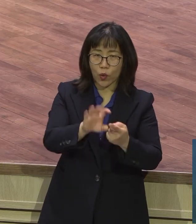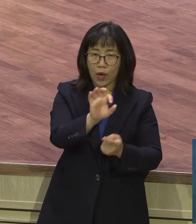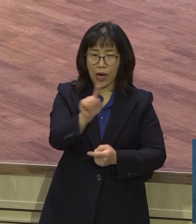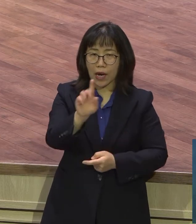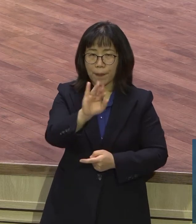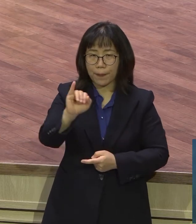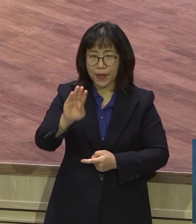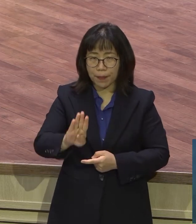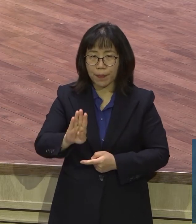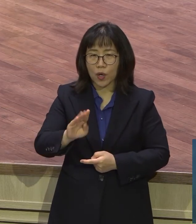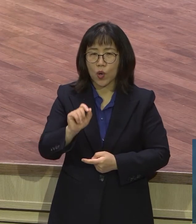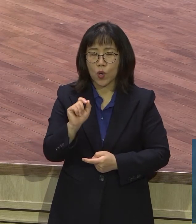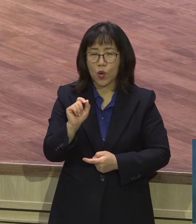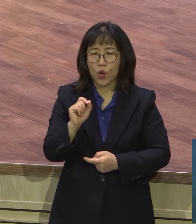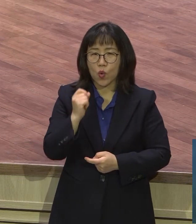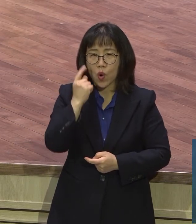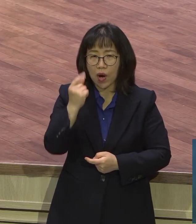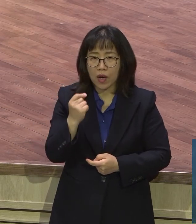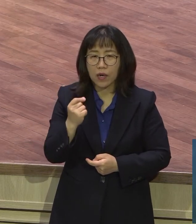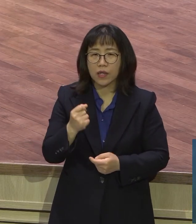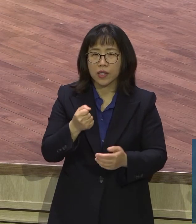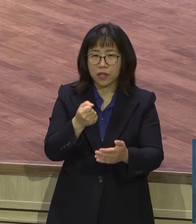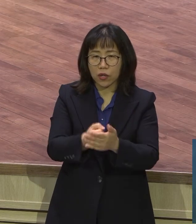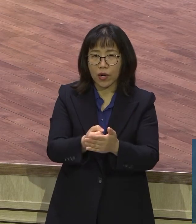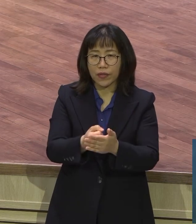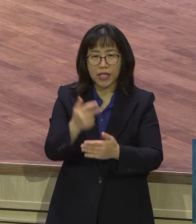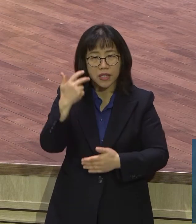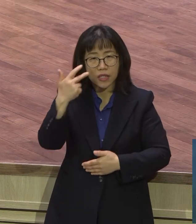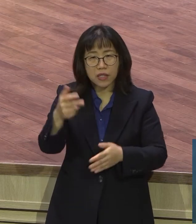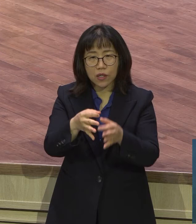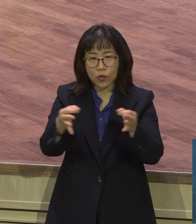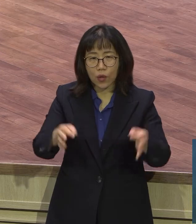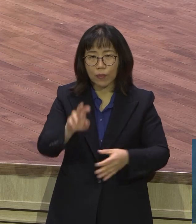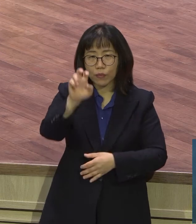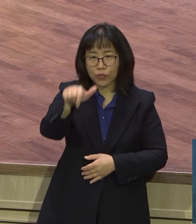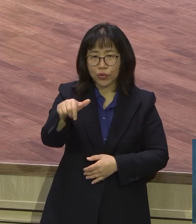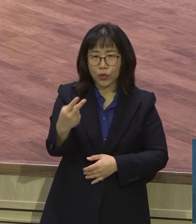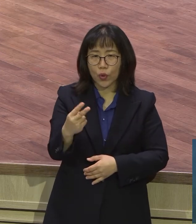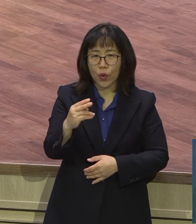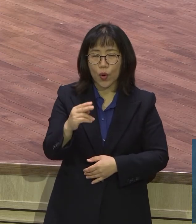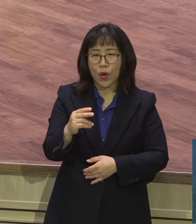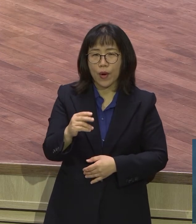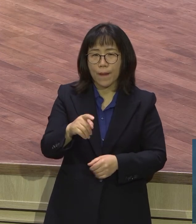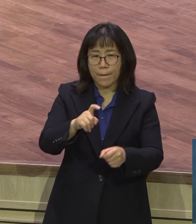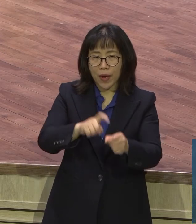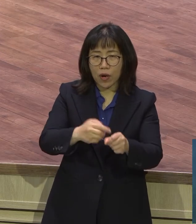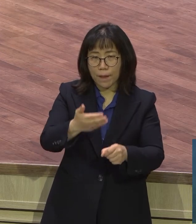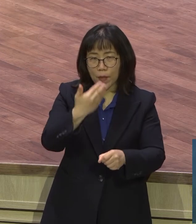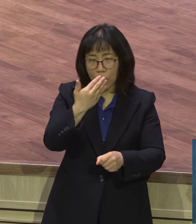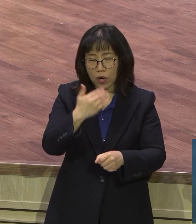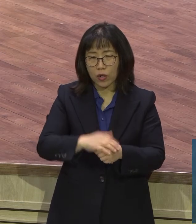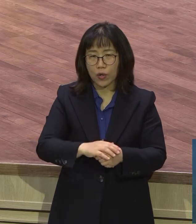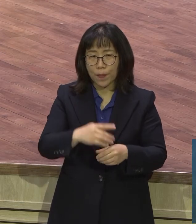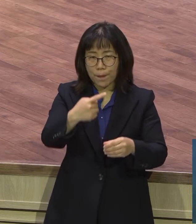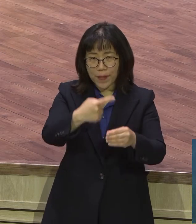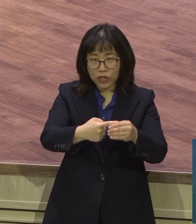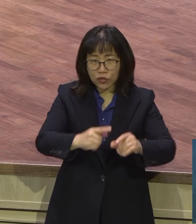이는 그 달에 너가 애급에서 나왔음이니라 빈손으로 내 앞에 나오지 말지니라 맥주절을 지키라. 이는 내가